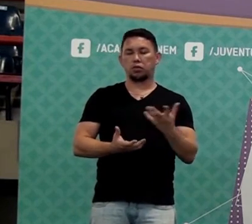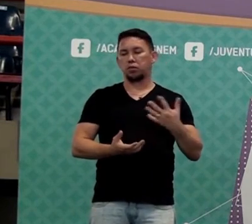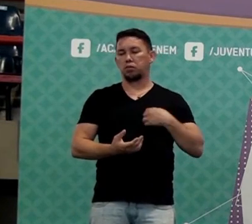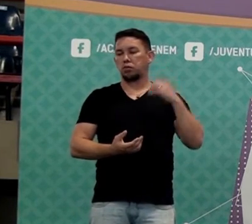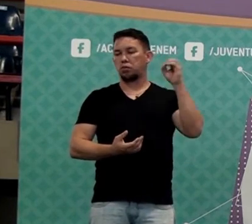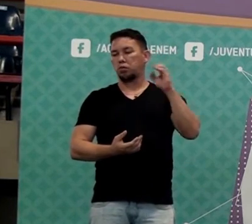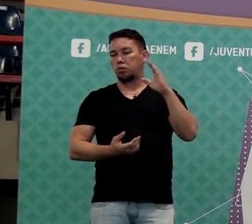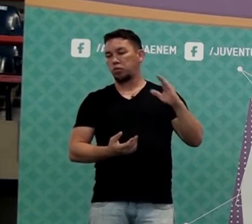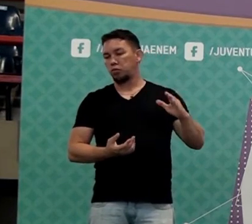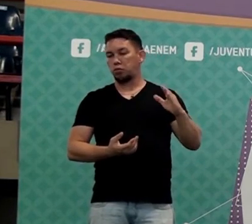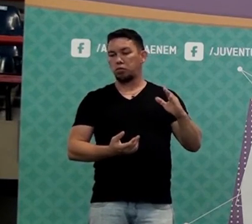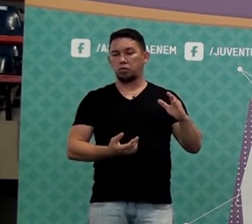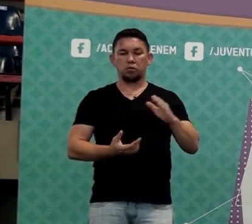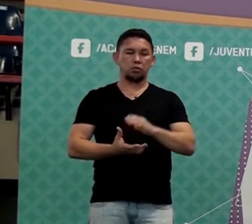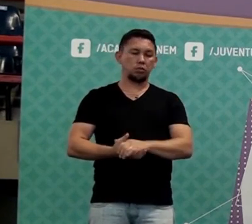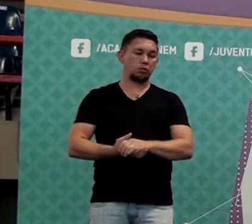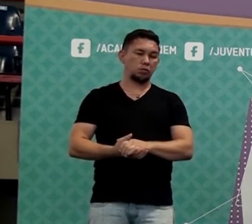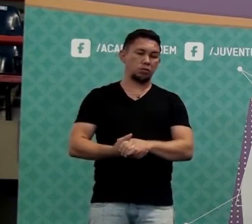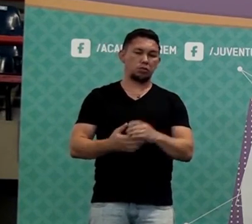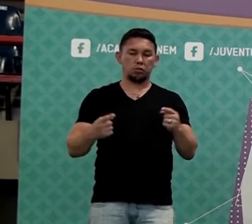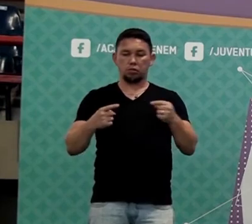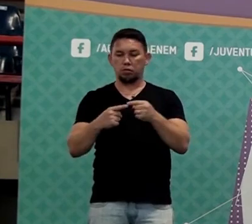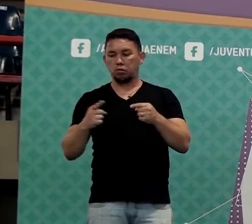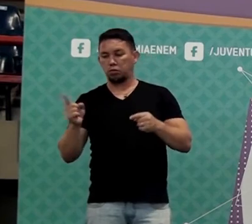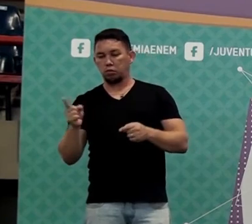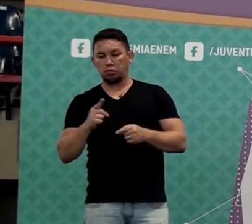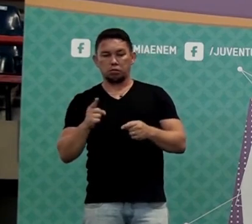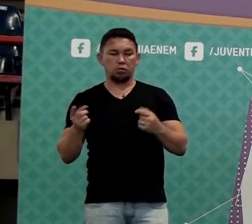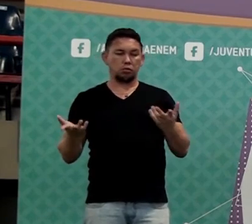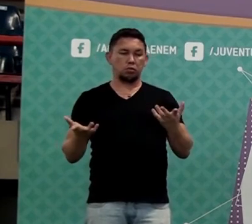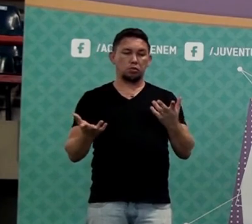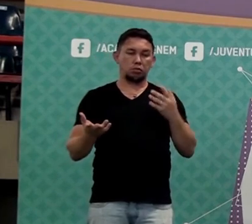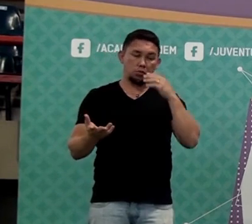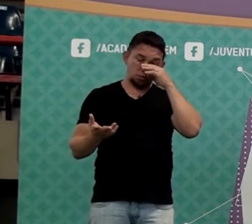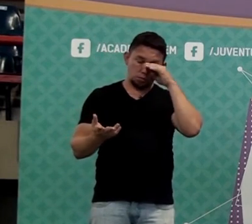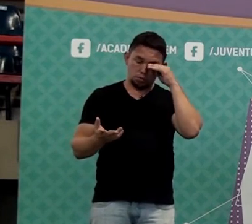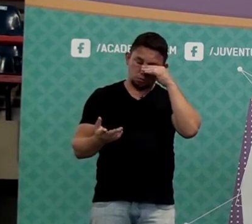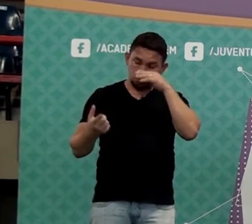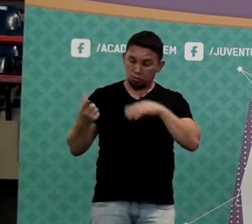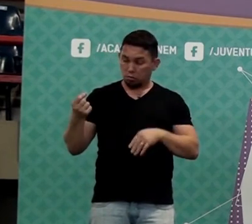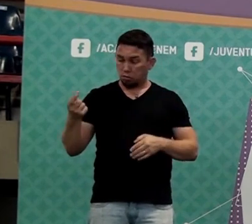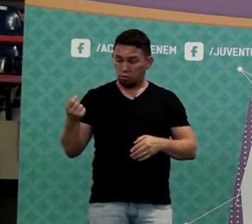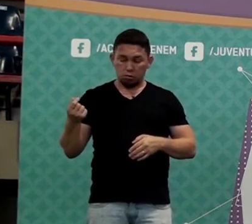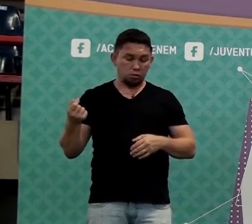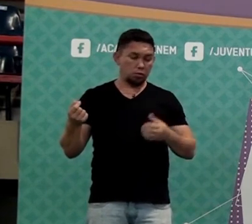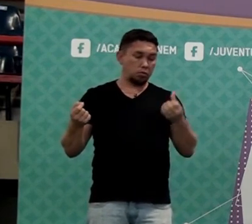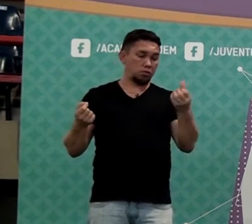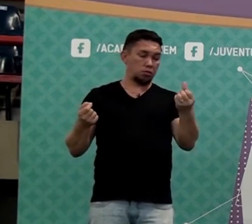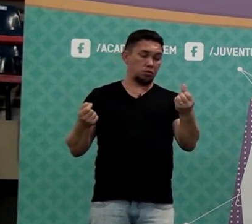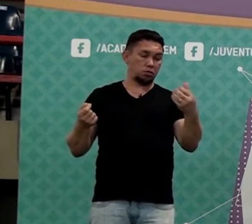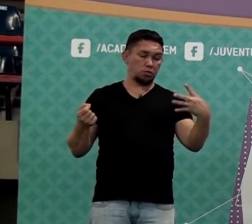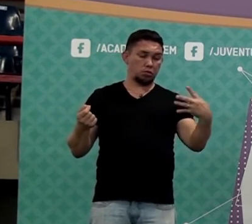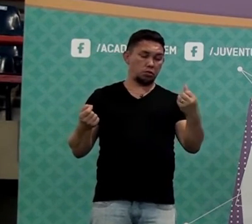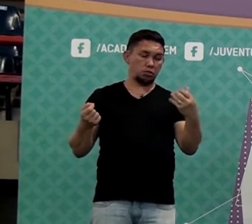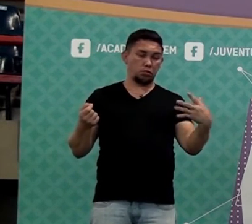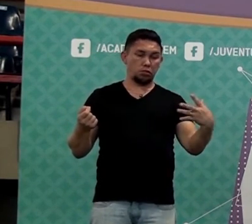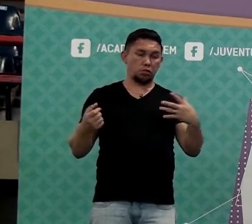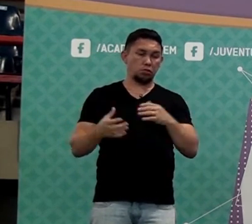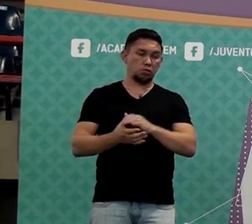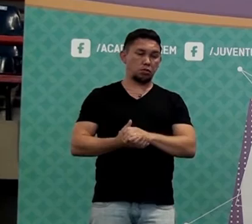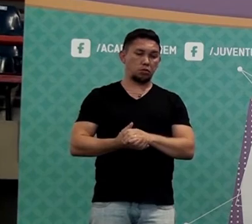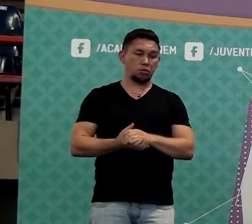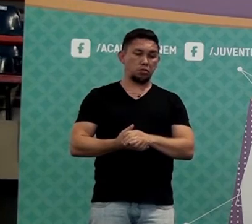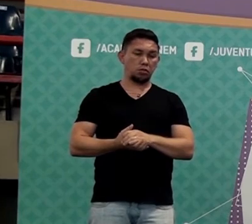porcentagem uma coisa é da outra? Uma coisa é vinte. A outra coisa é quanto? Sessenta e quatro.